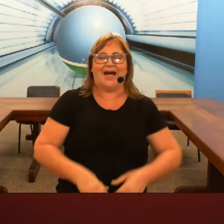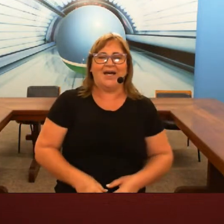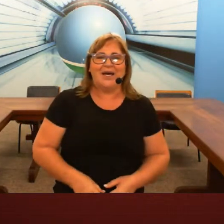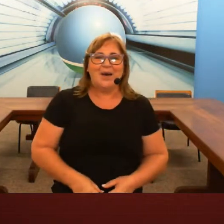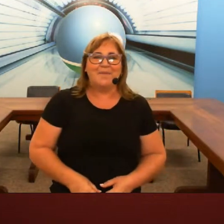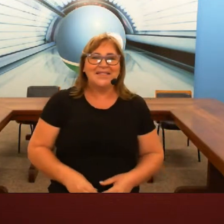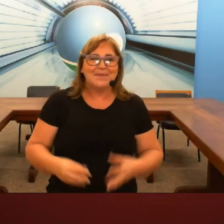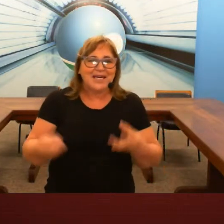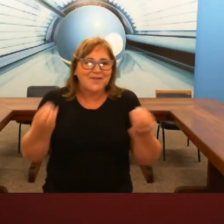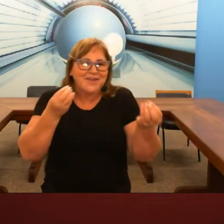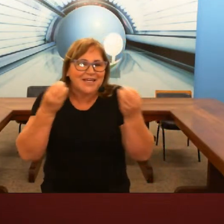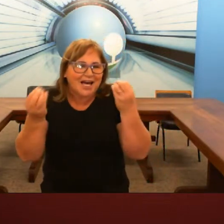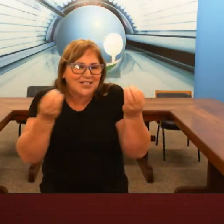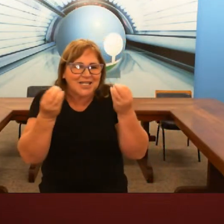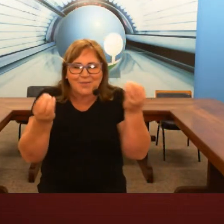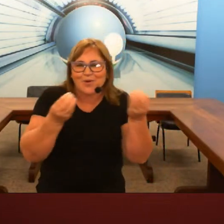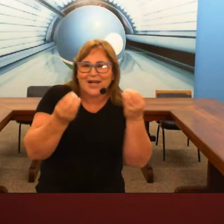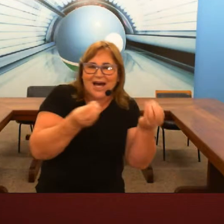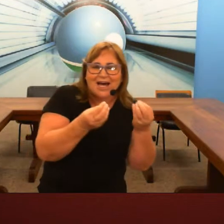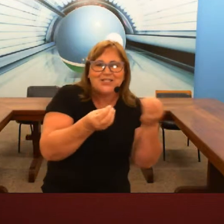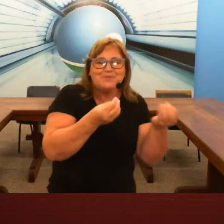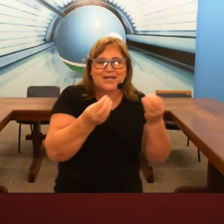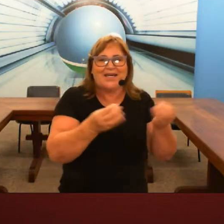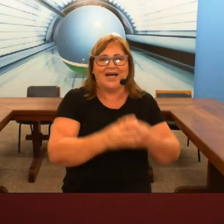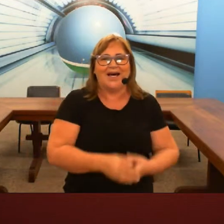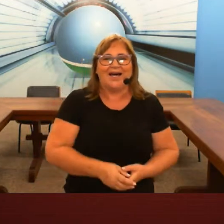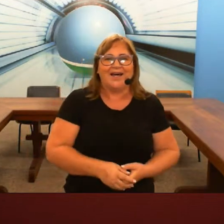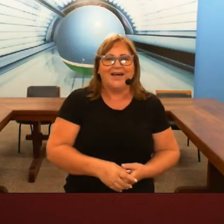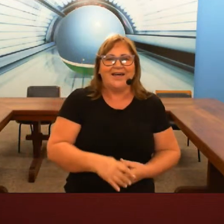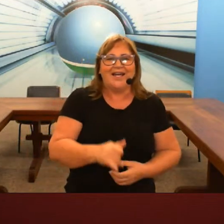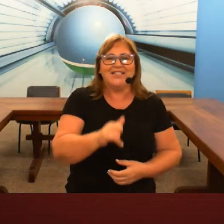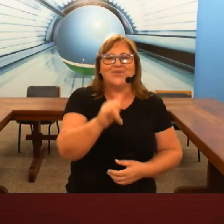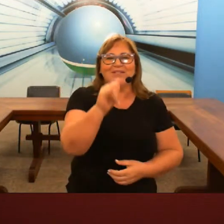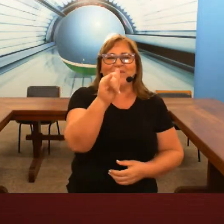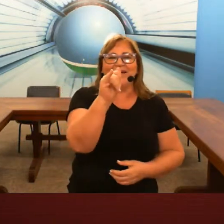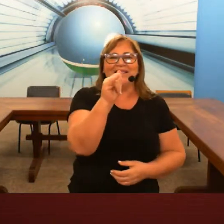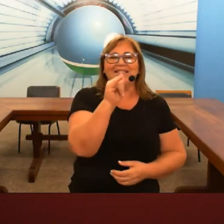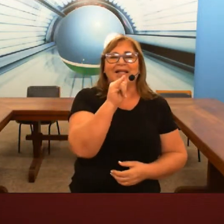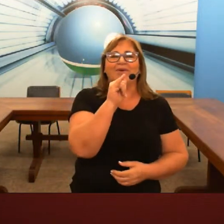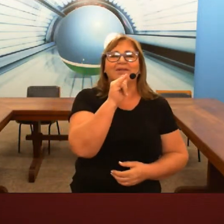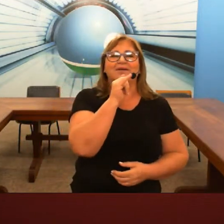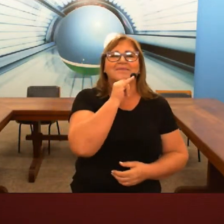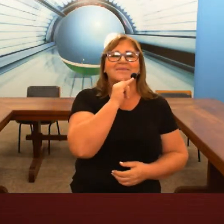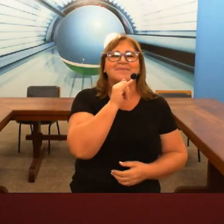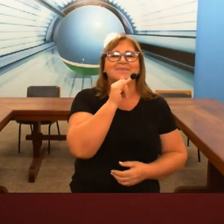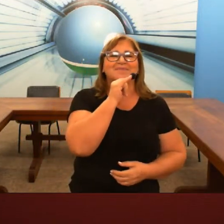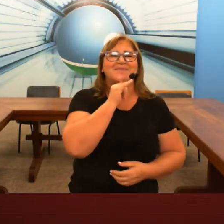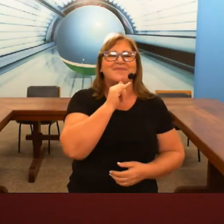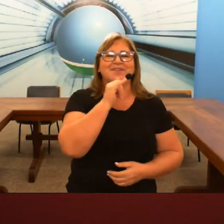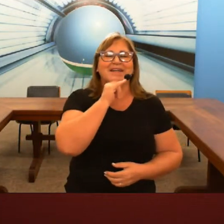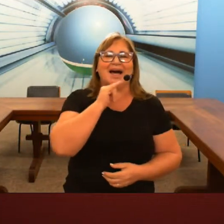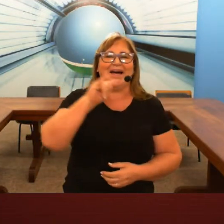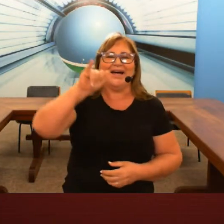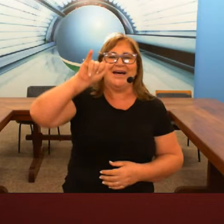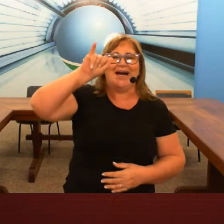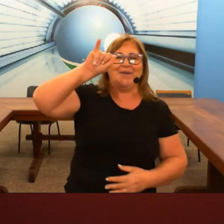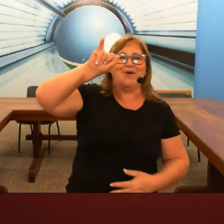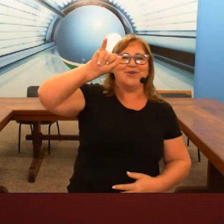mas sabe aquele ficar de namorar de paquerar eles usam esse sinal aqui ó ficar a mão em